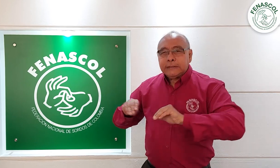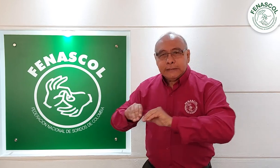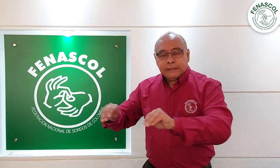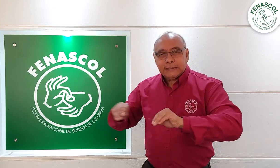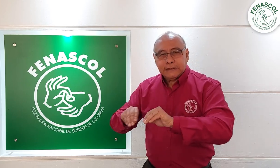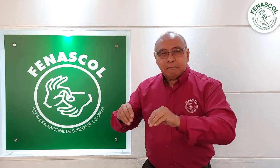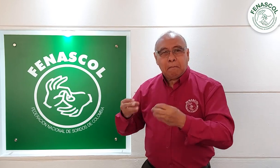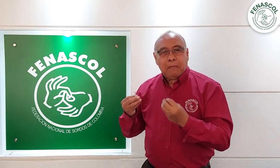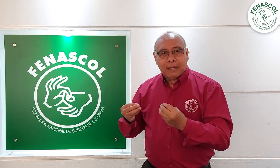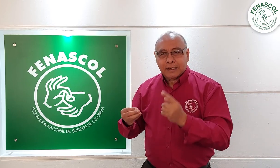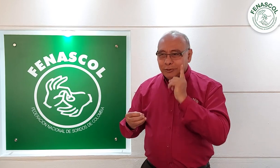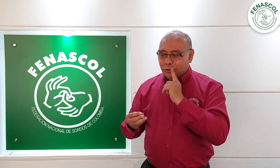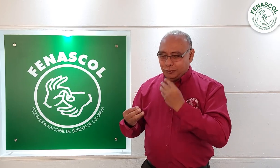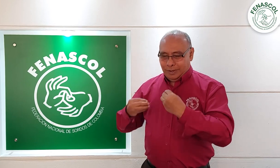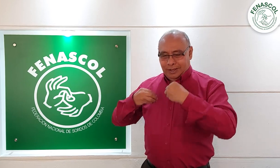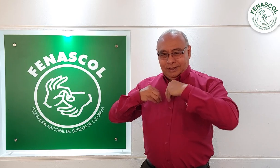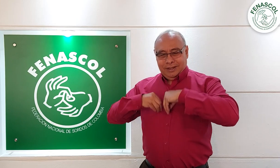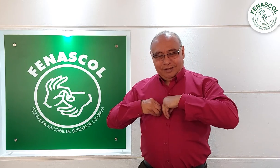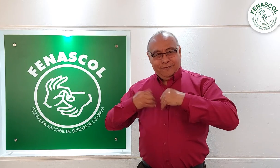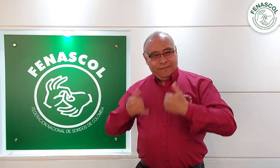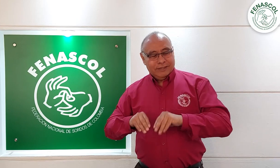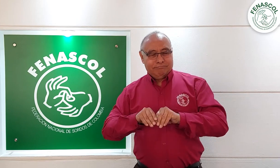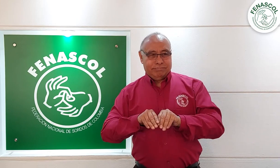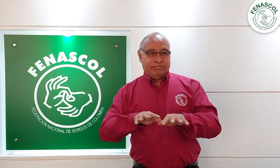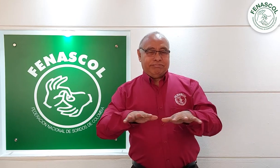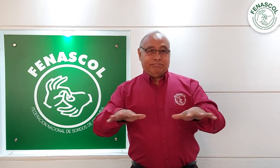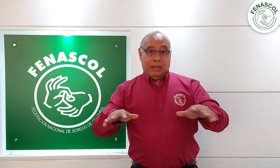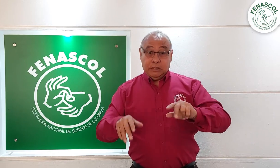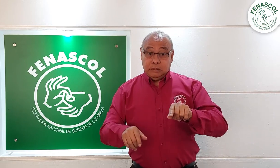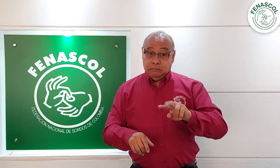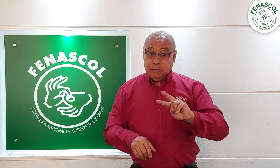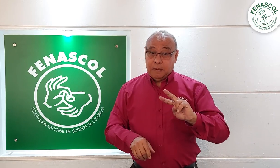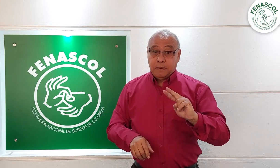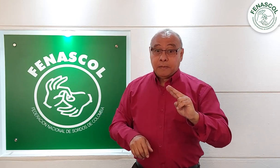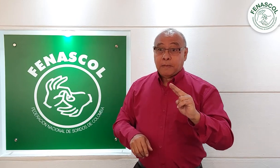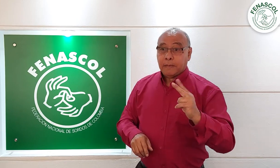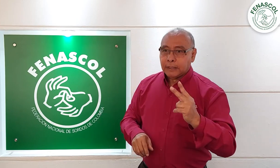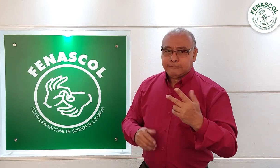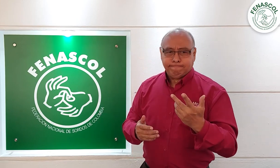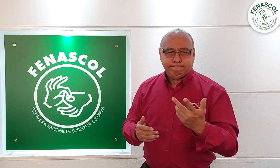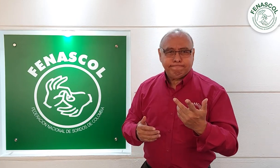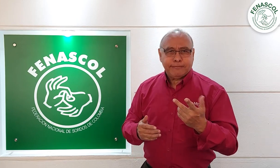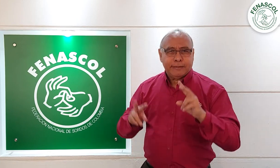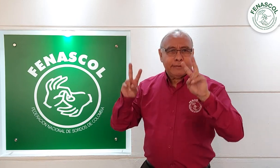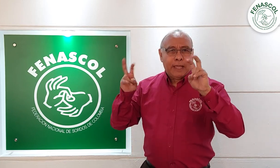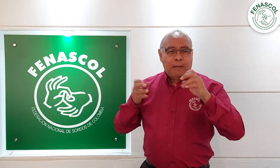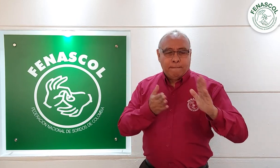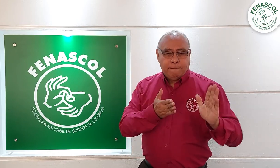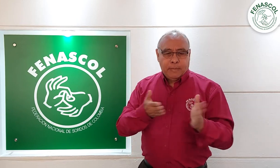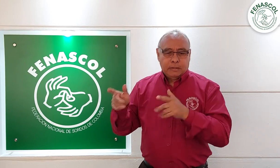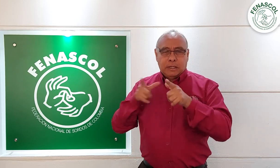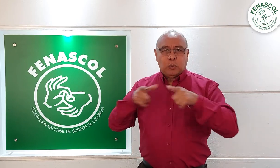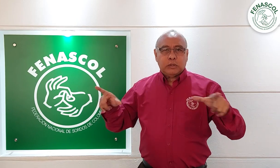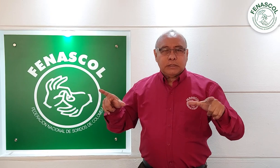Esto trajo consigo muchos cambios. En aquel momento fue necesario iniciar un proceso de planeación lingüística con la comunidad,